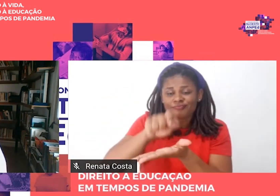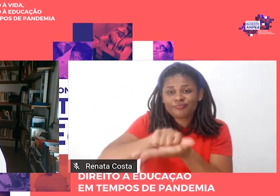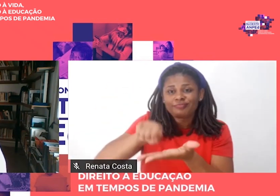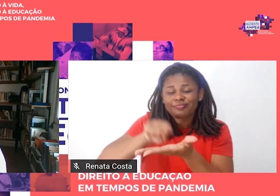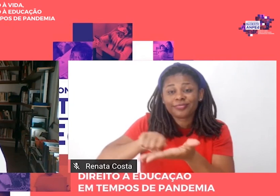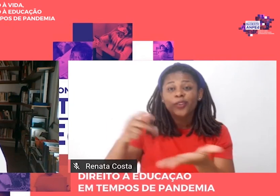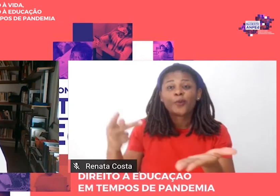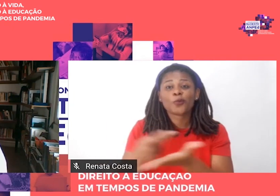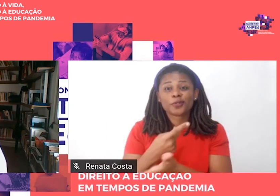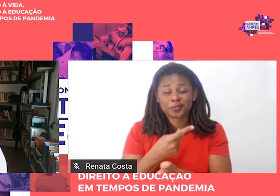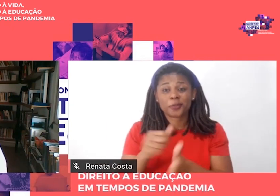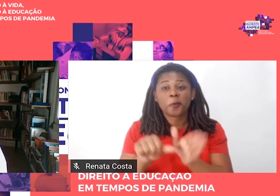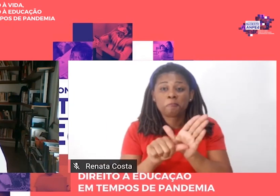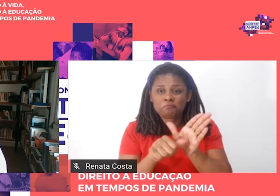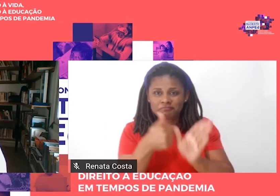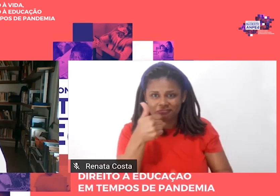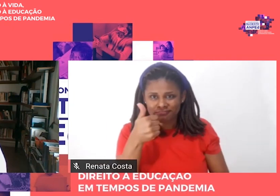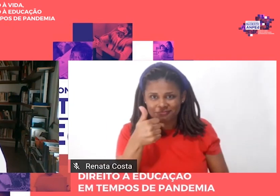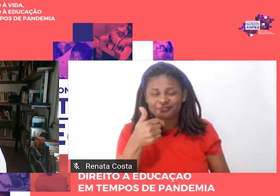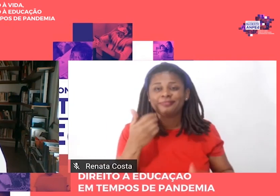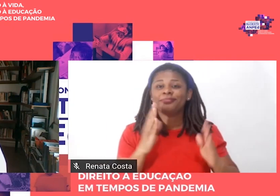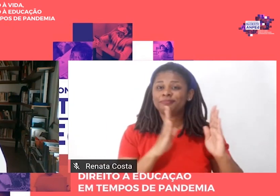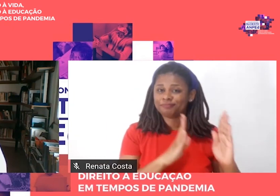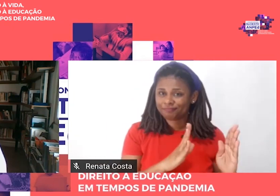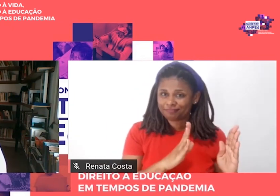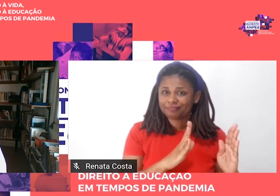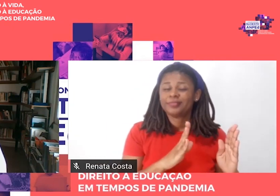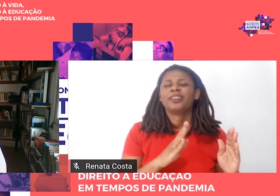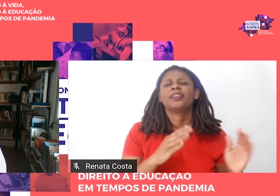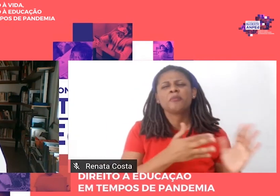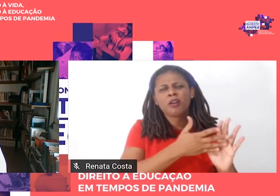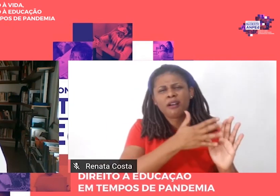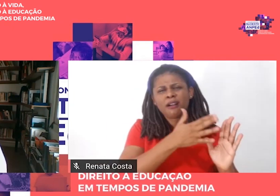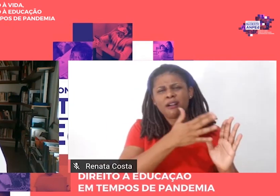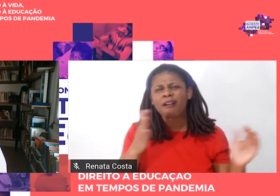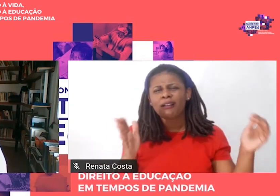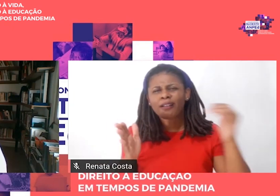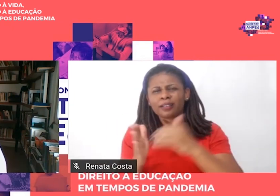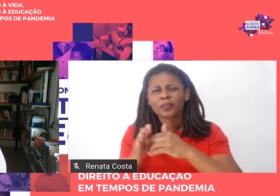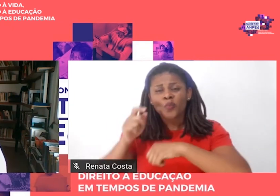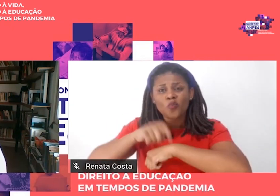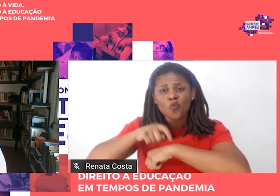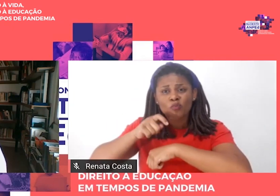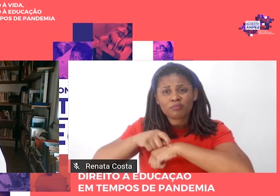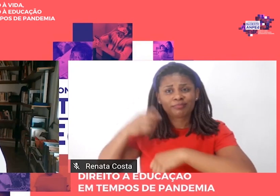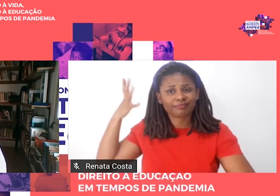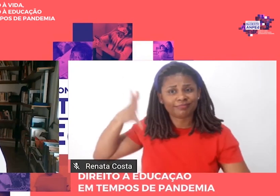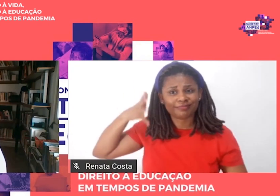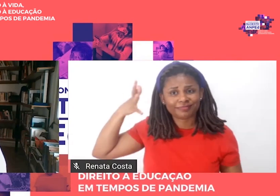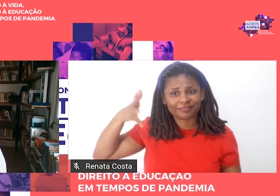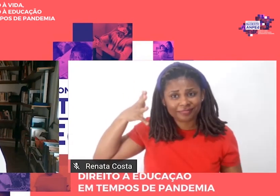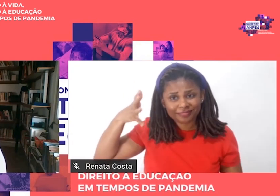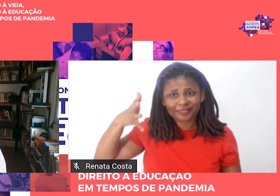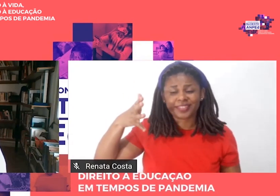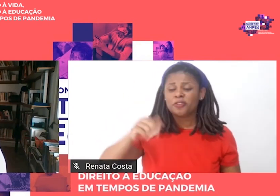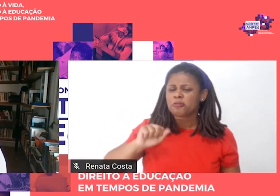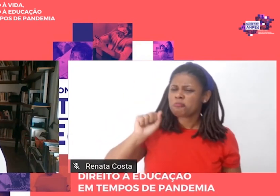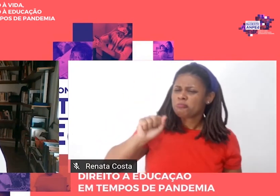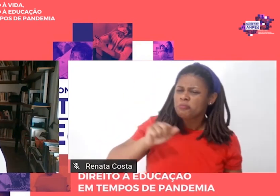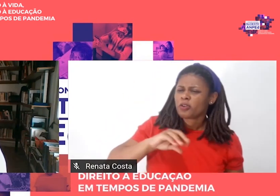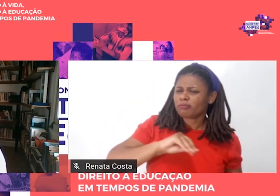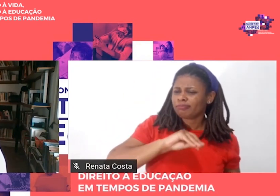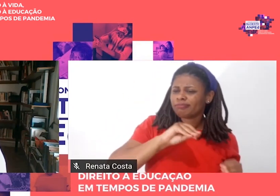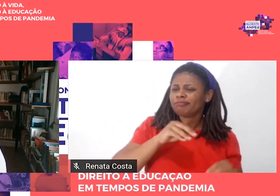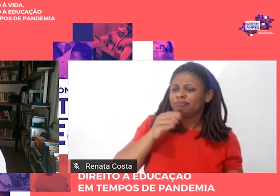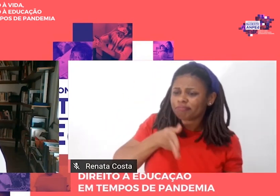até o dia do evento enquanto me deslocava de minha casa que ficava na periferia de São Paulo na Zona Leste